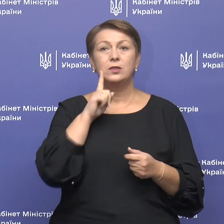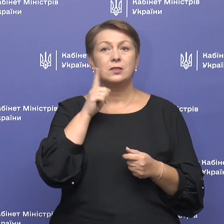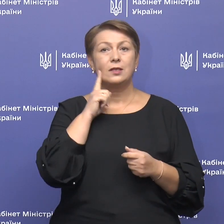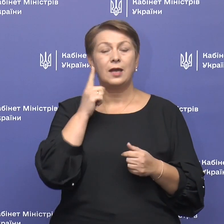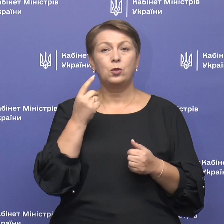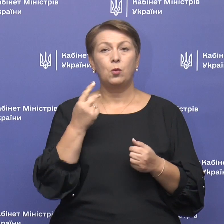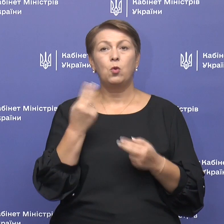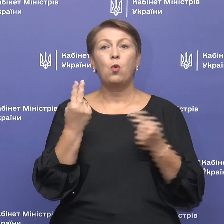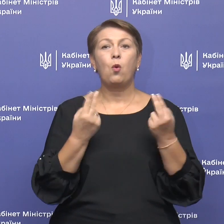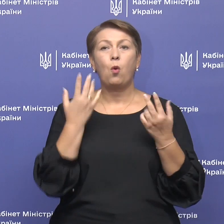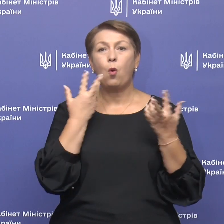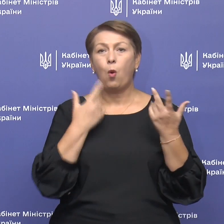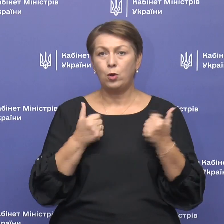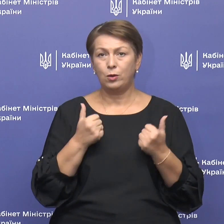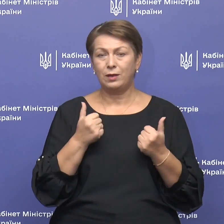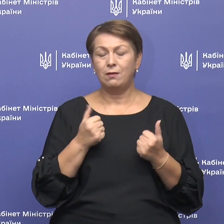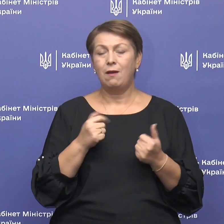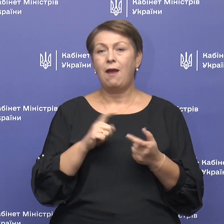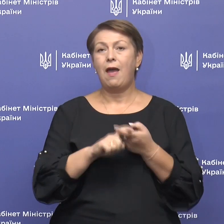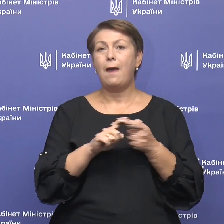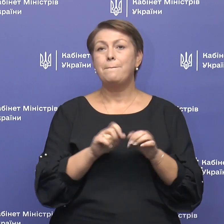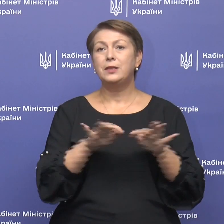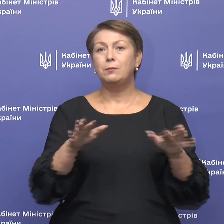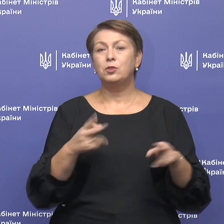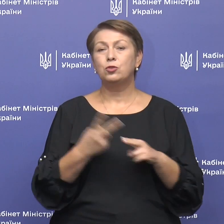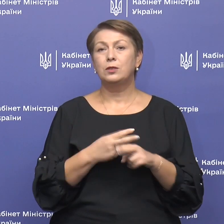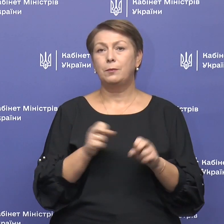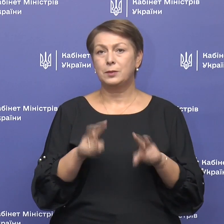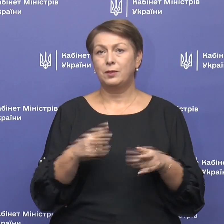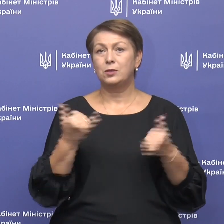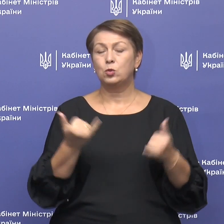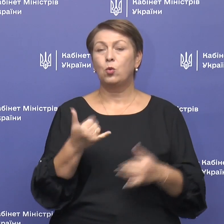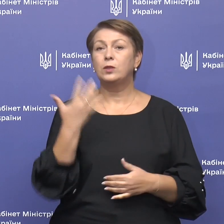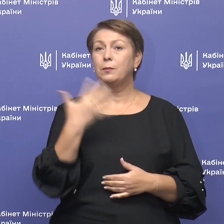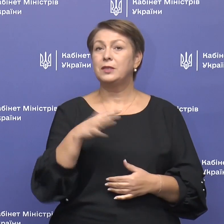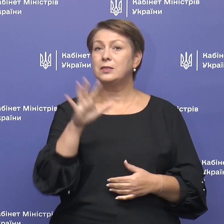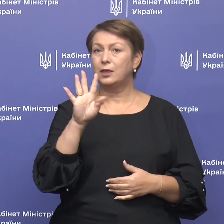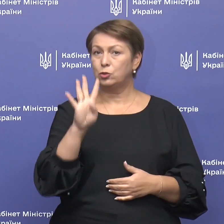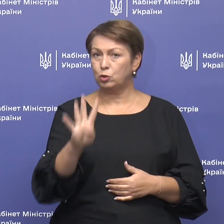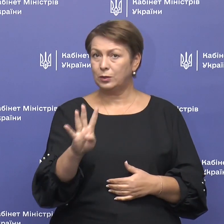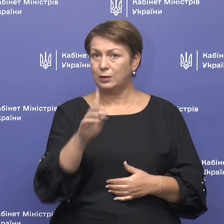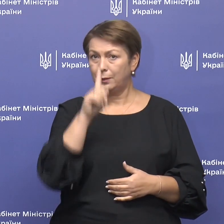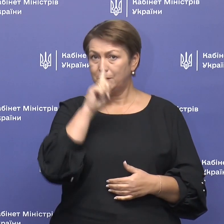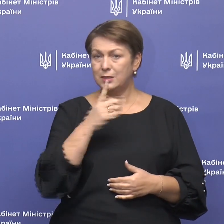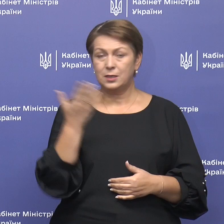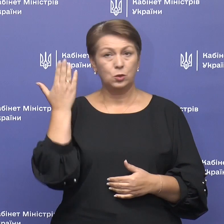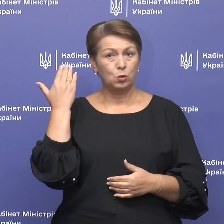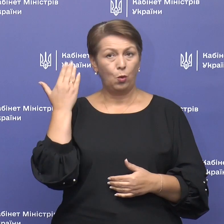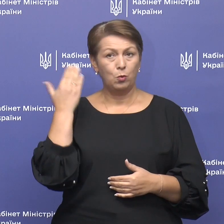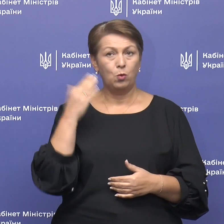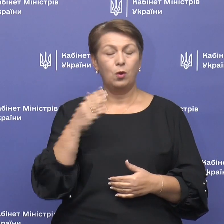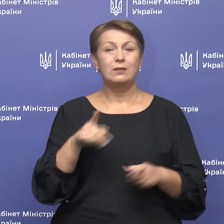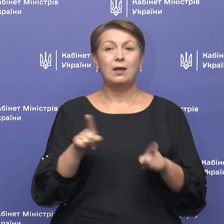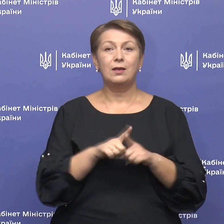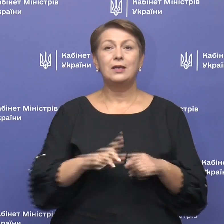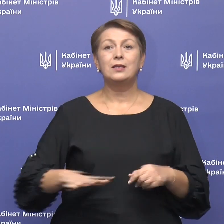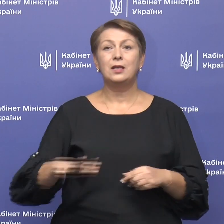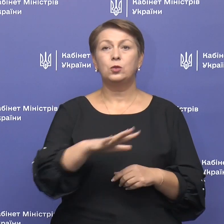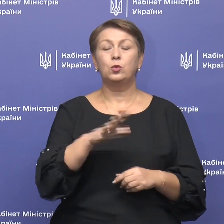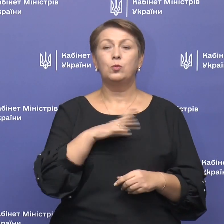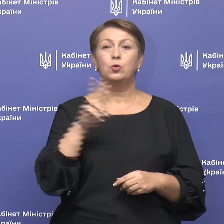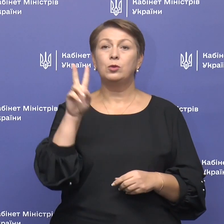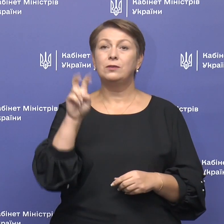епідемічної небезпеки. Сьогодні 54. Ще місяць тому таких територій було